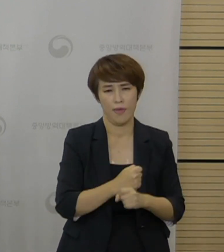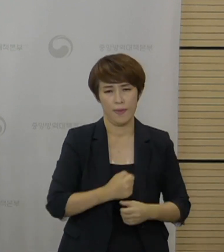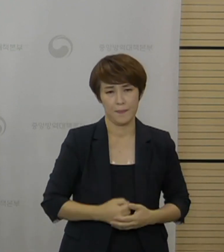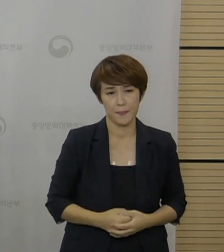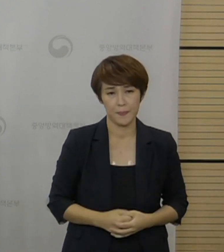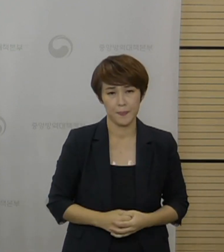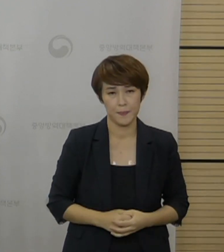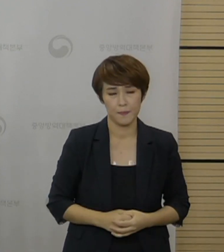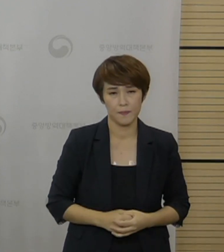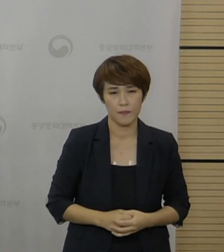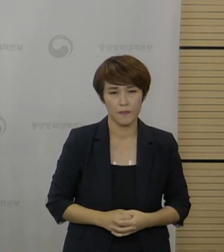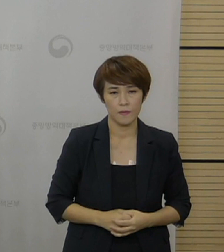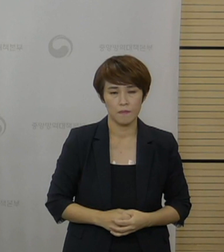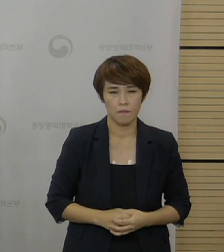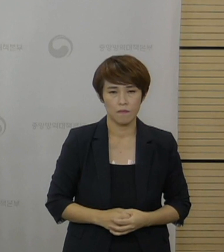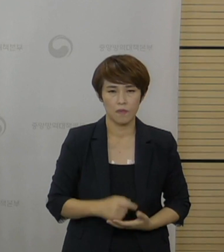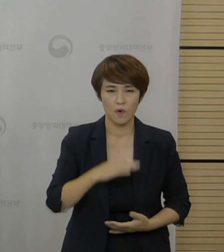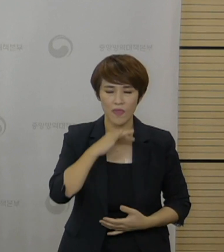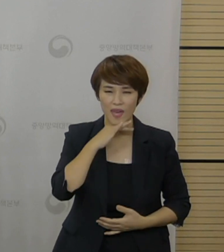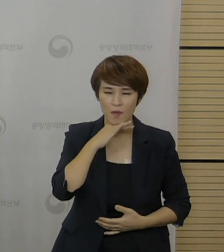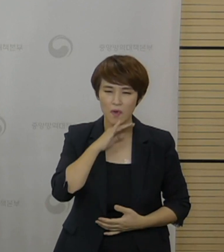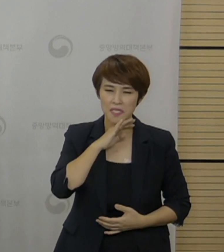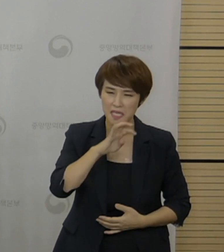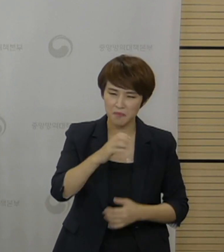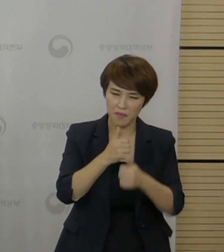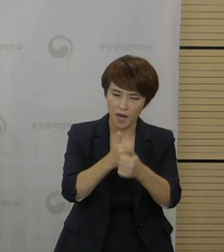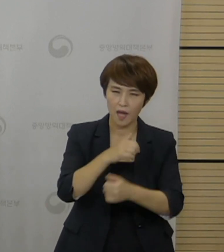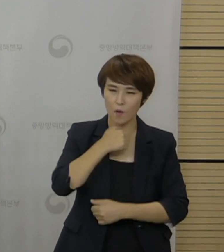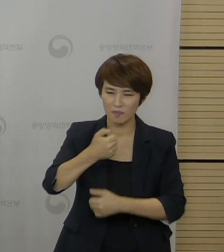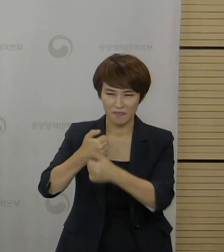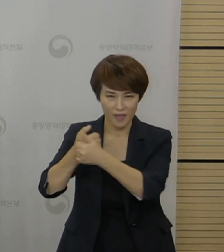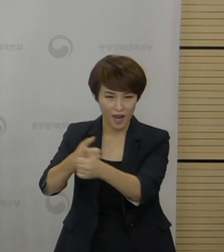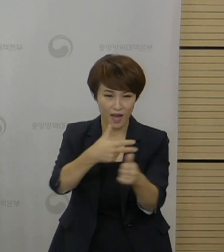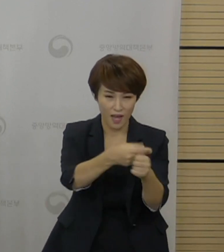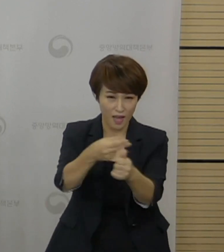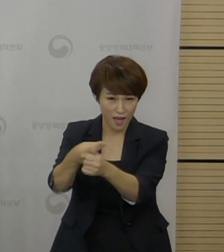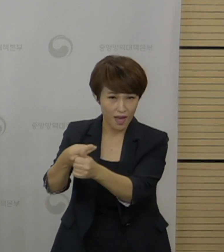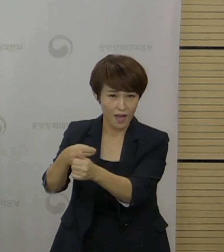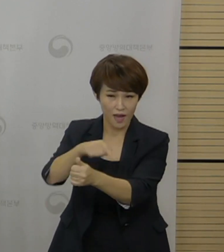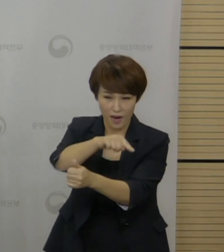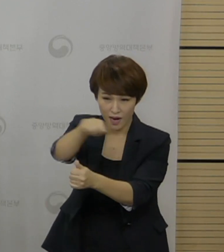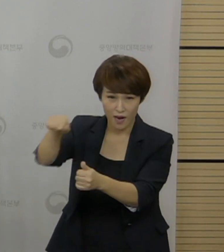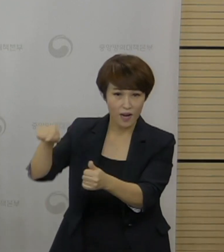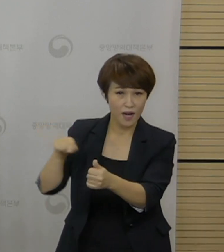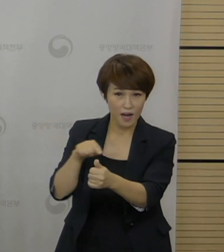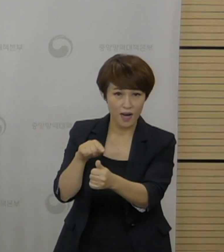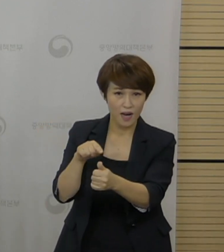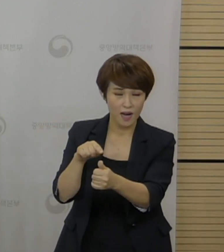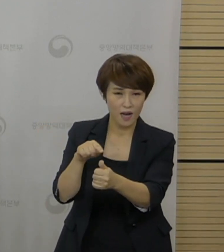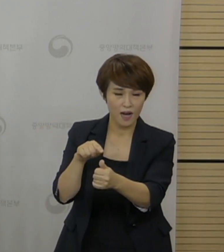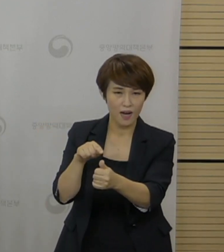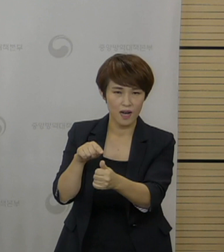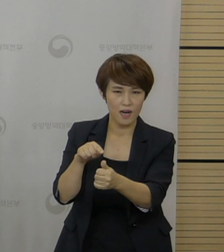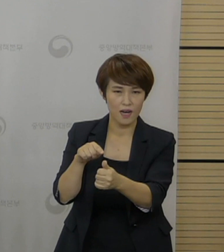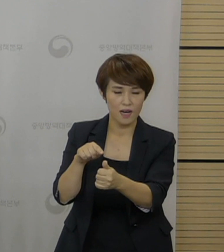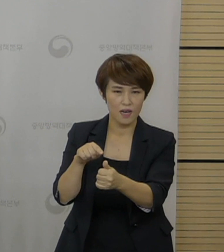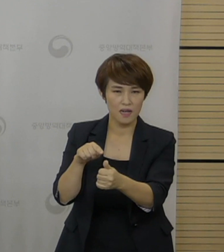일반 연령대별 접종에 대한 어떤 우선으로 인식되지 않도록